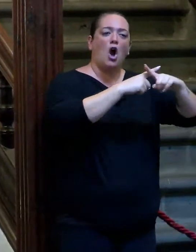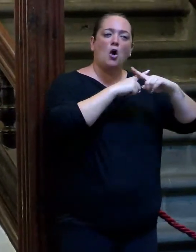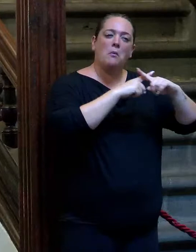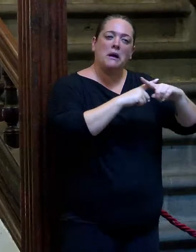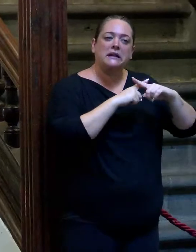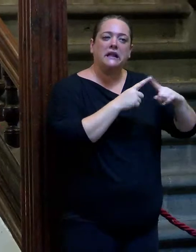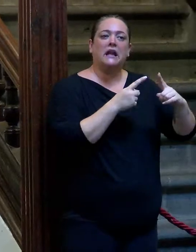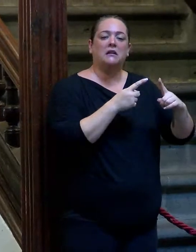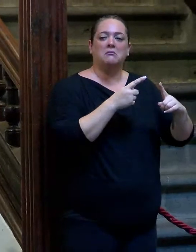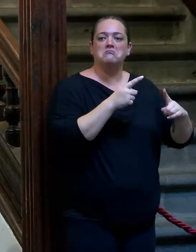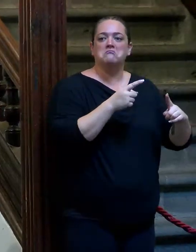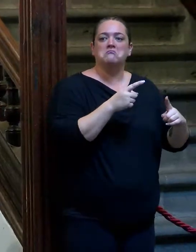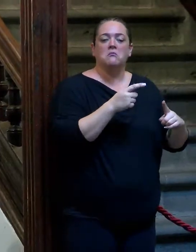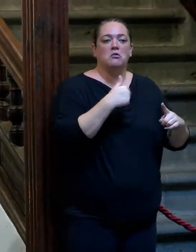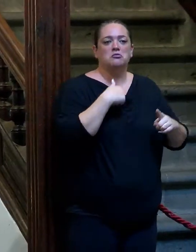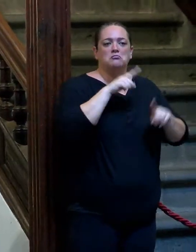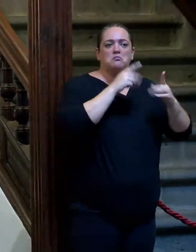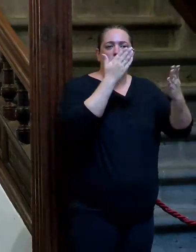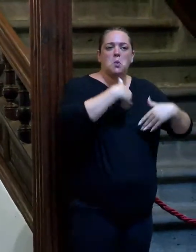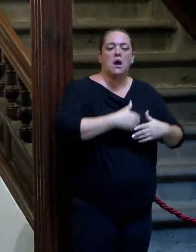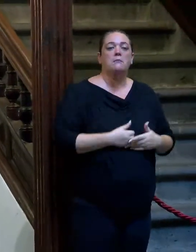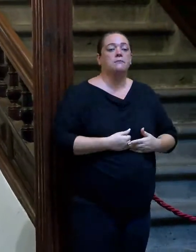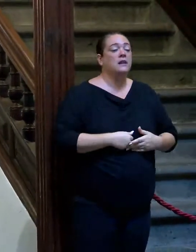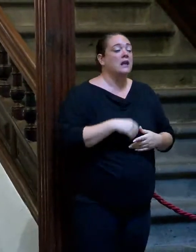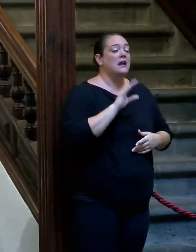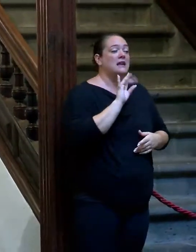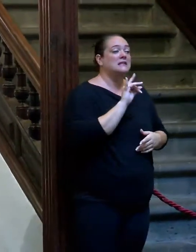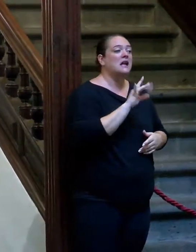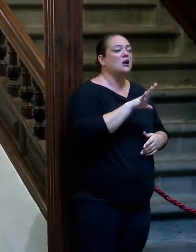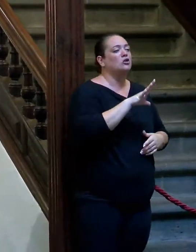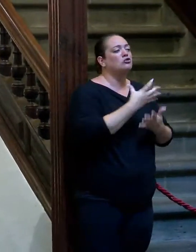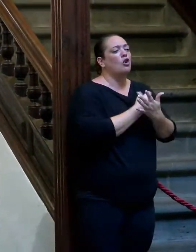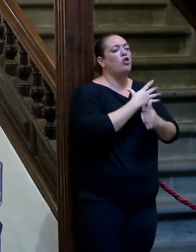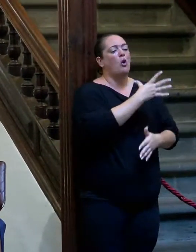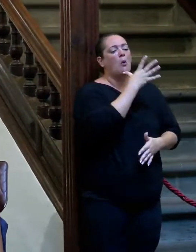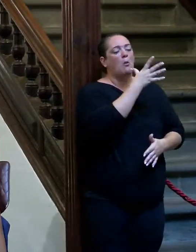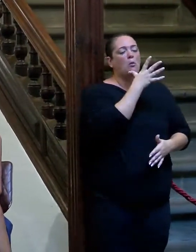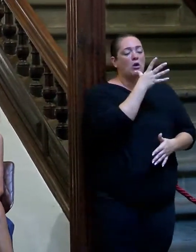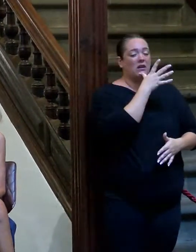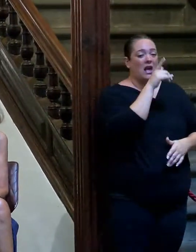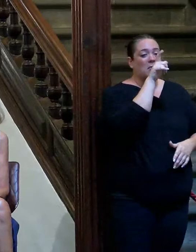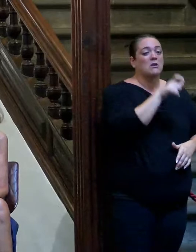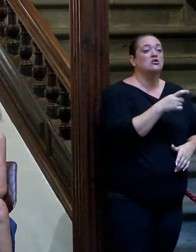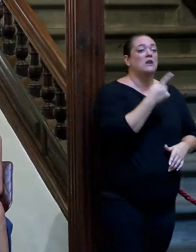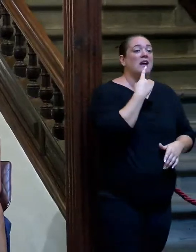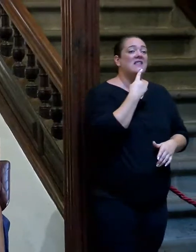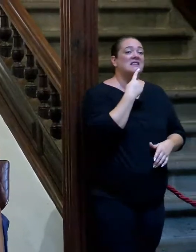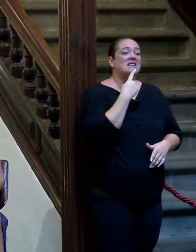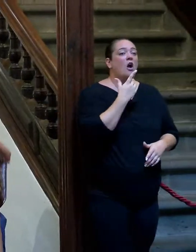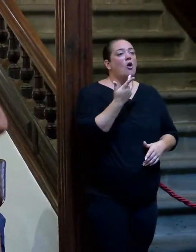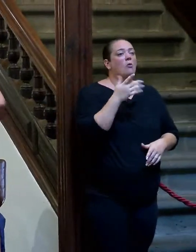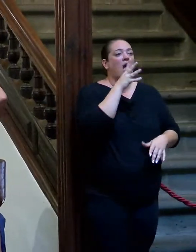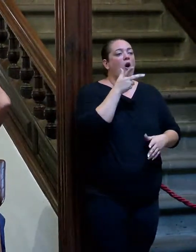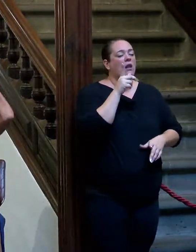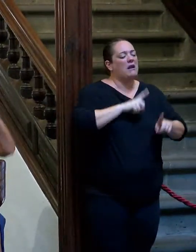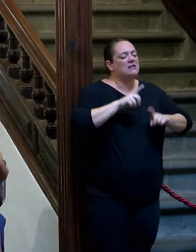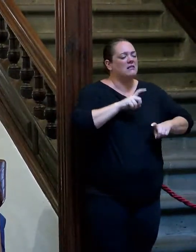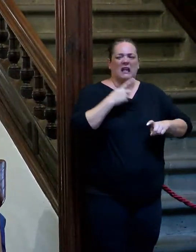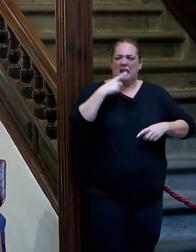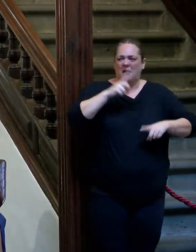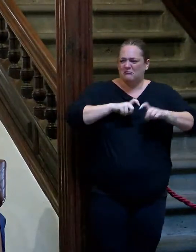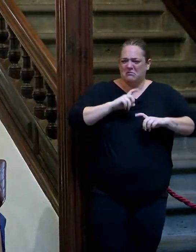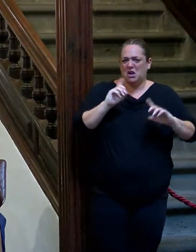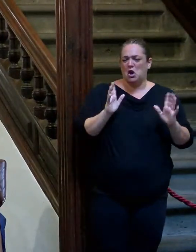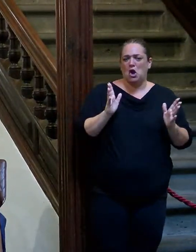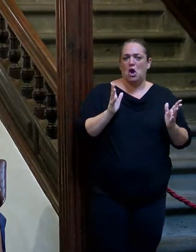conmigo, a mí con independencia. Ya, pero todo esto era a raíz de que, bueno, pues esa persona te decía que habíamos vuelto hacia atrás con la